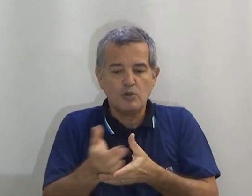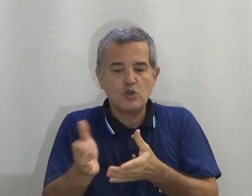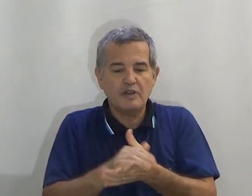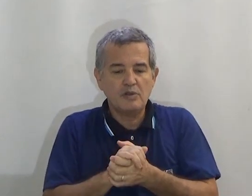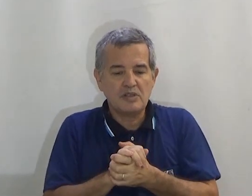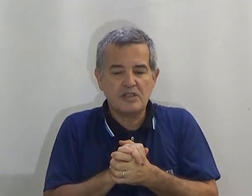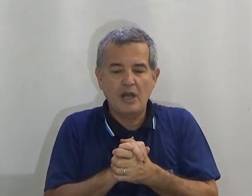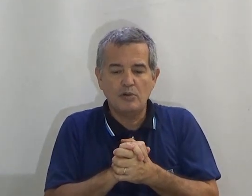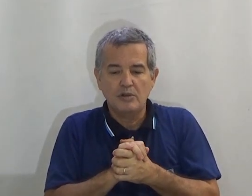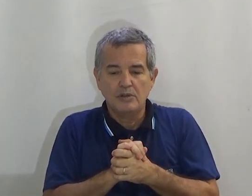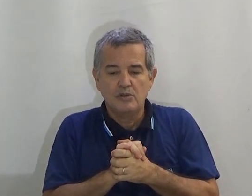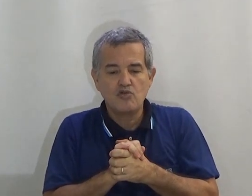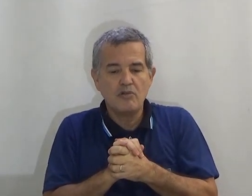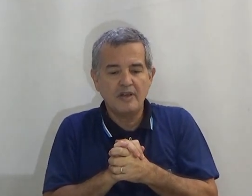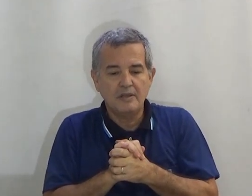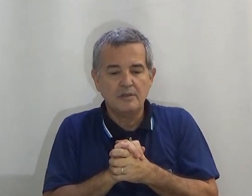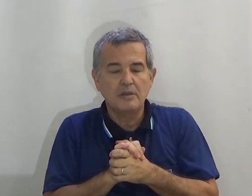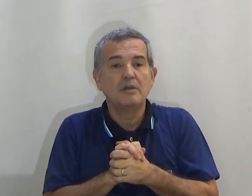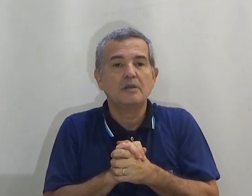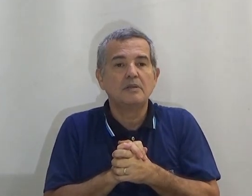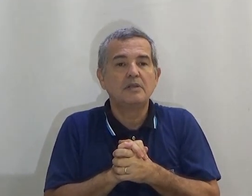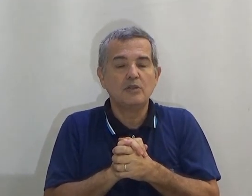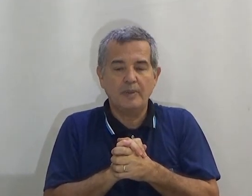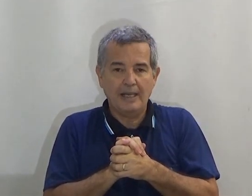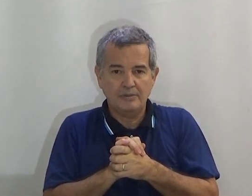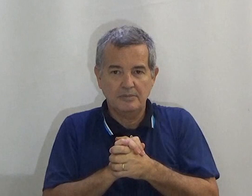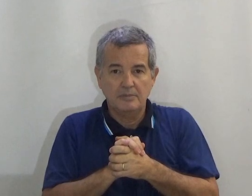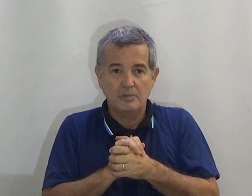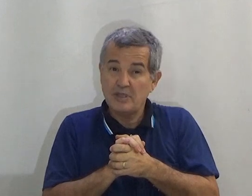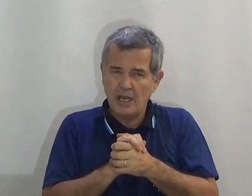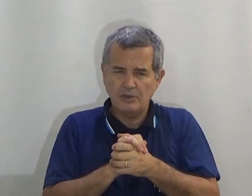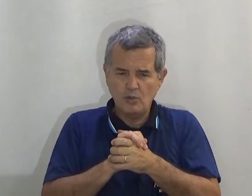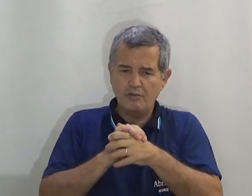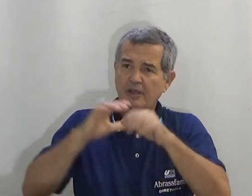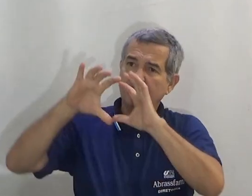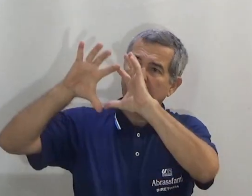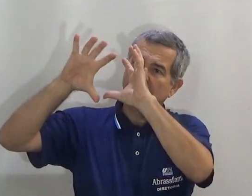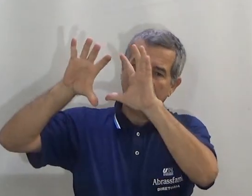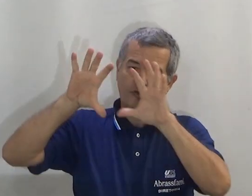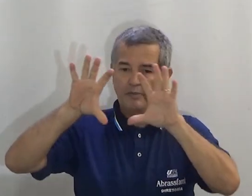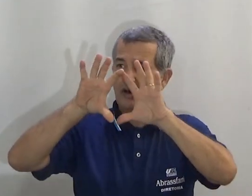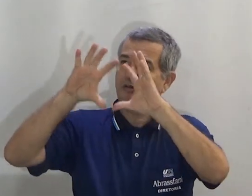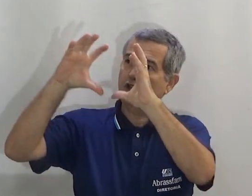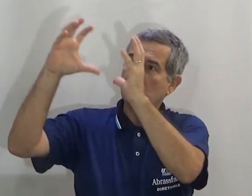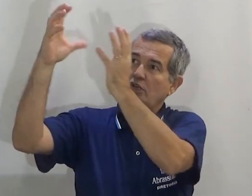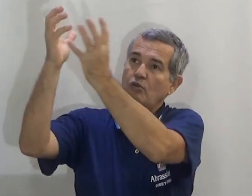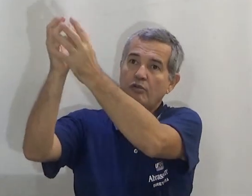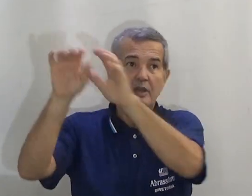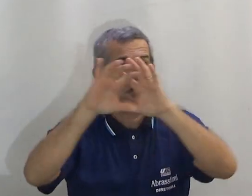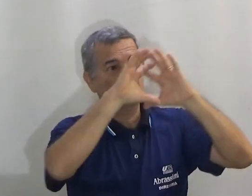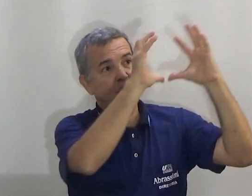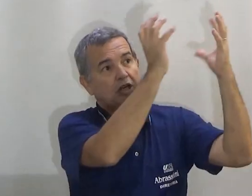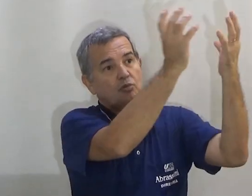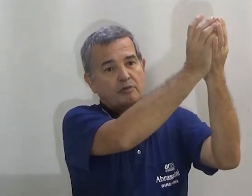O céu, chuva, dia dublado. Sinal de nuvem. Fecha